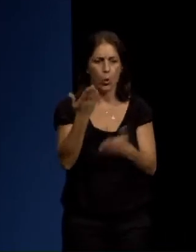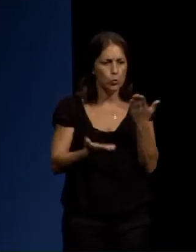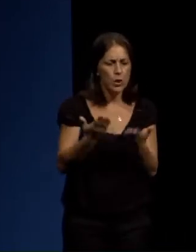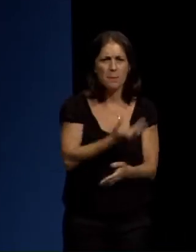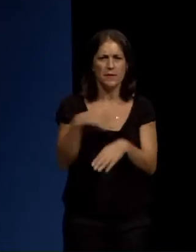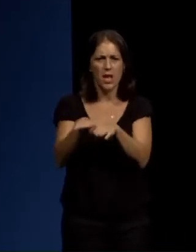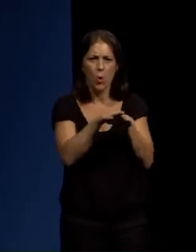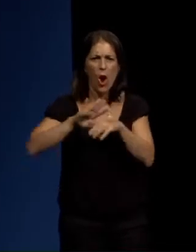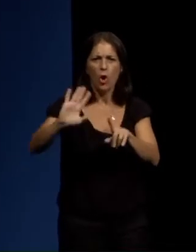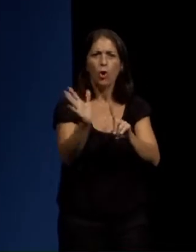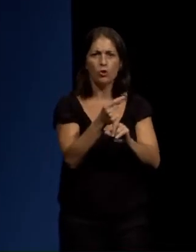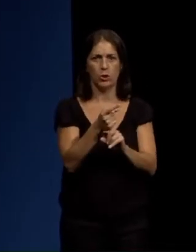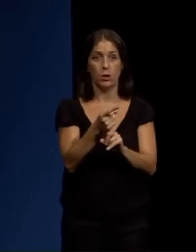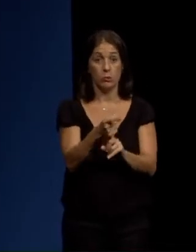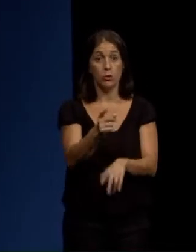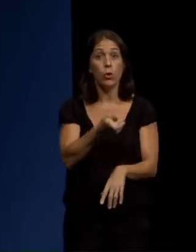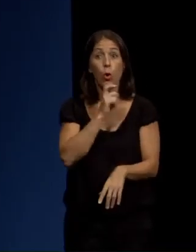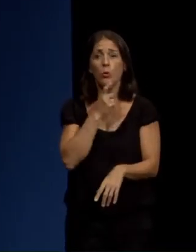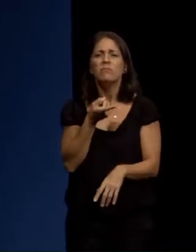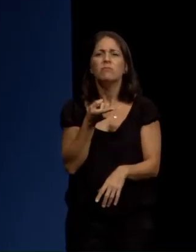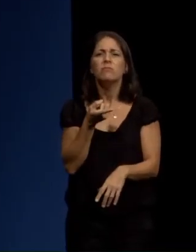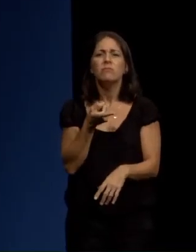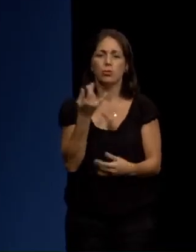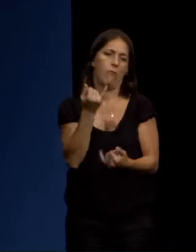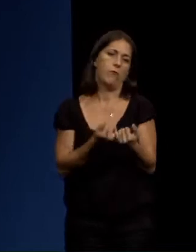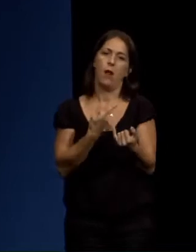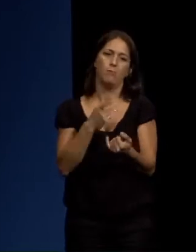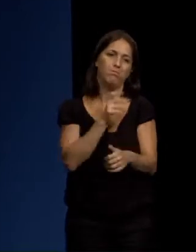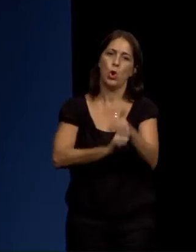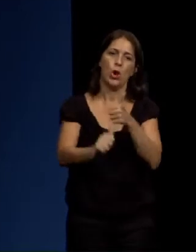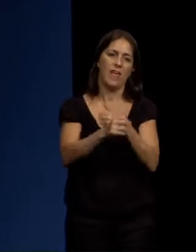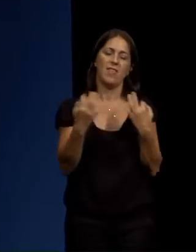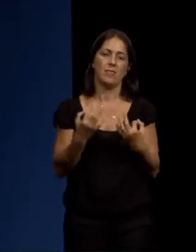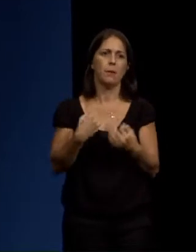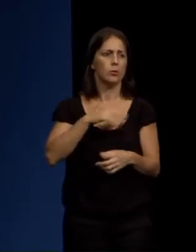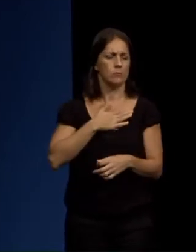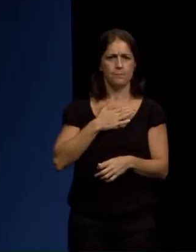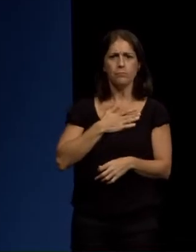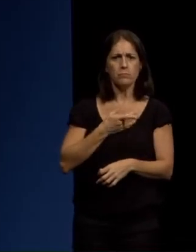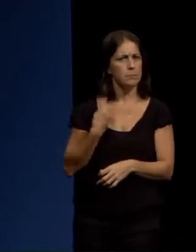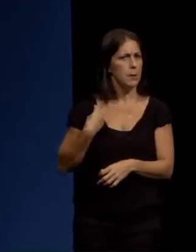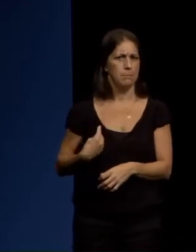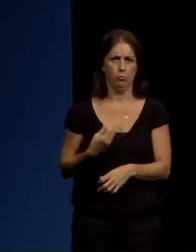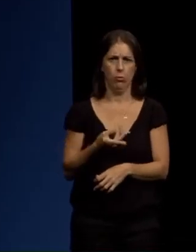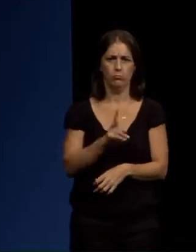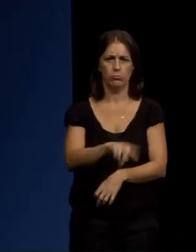máis igualitaria. En este sentido, ten que ser unha prioridade de país, dende logo, para nos, para en marea, así é.